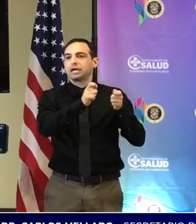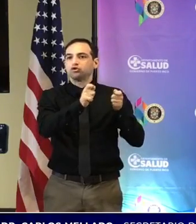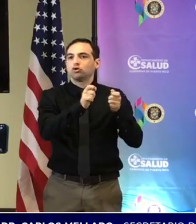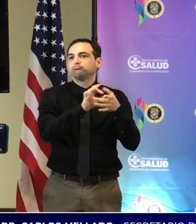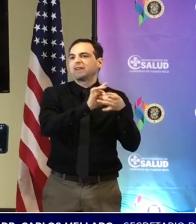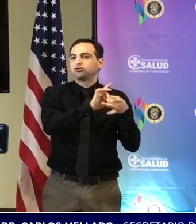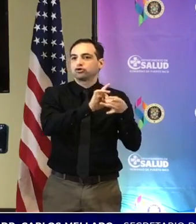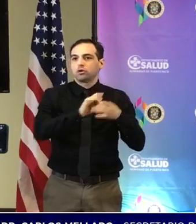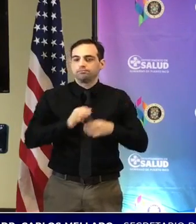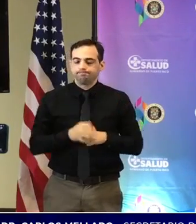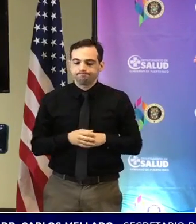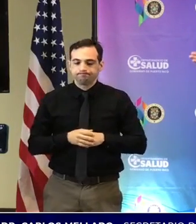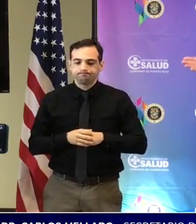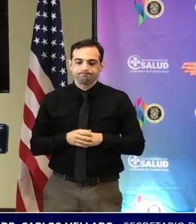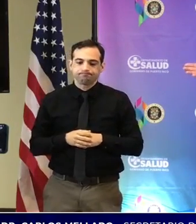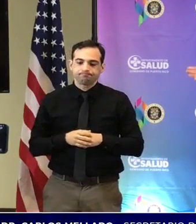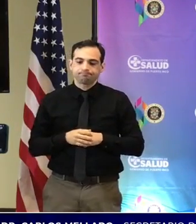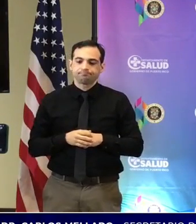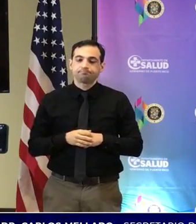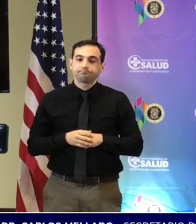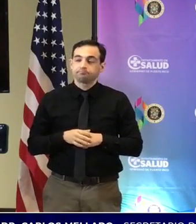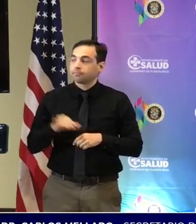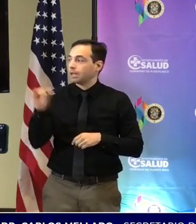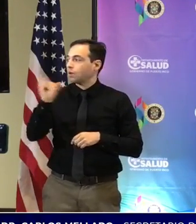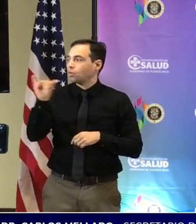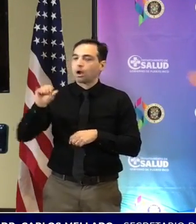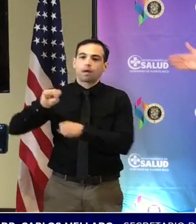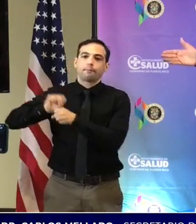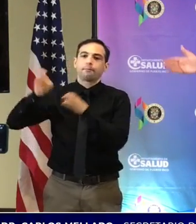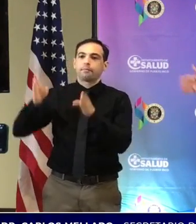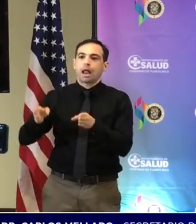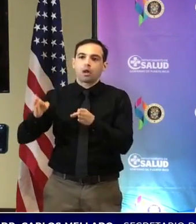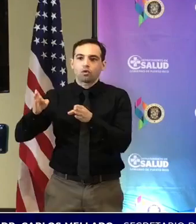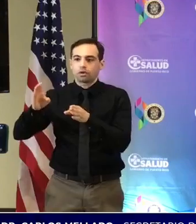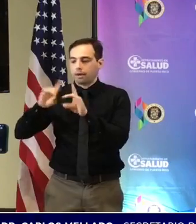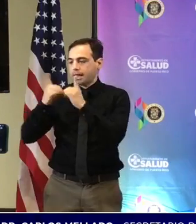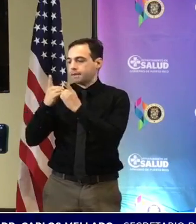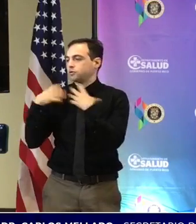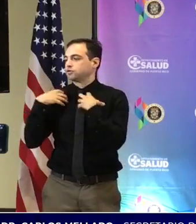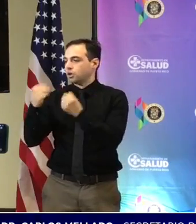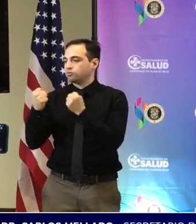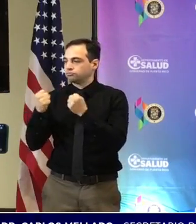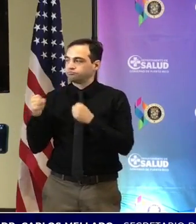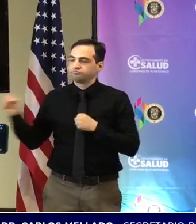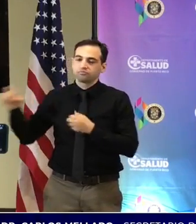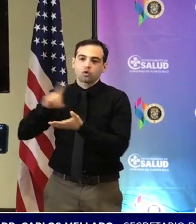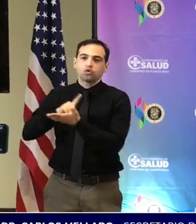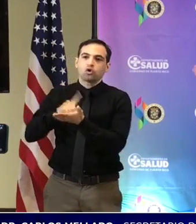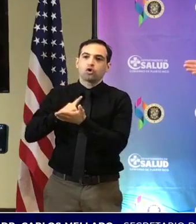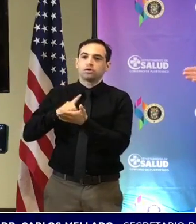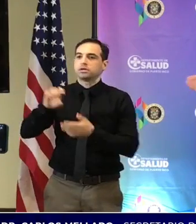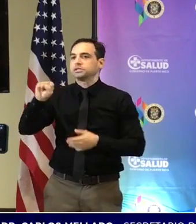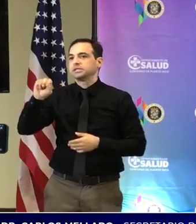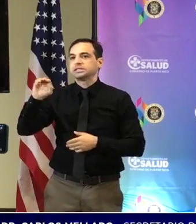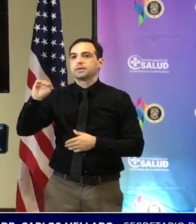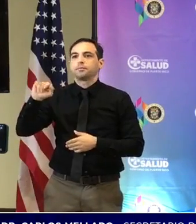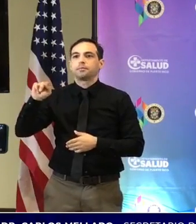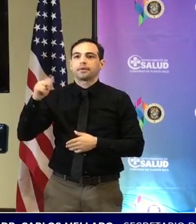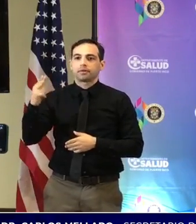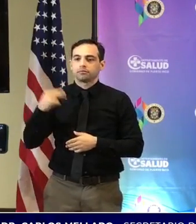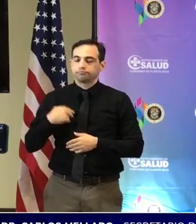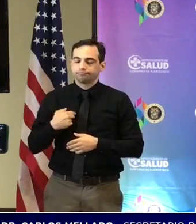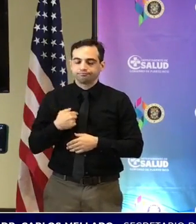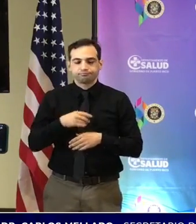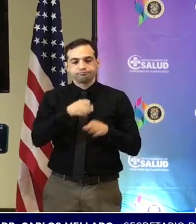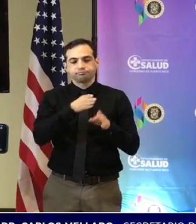Básicamente, también obviamente el del personal del departamento de salud, el subsecretario, el doctor Félix Rodríguez Schmid, la principal oficial médico